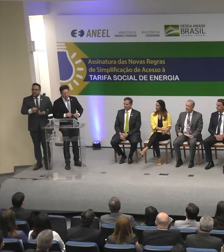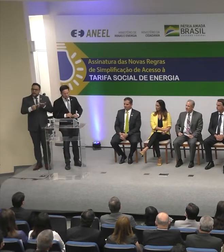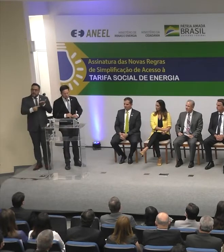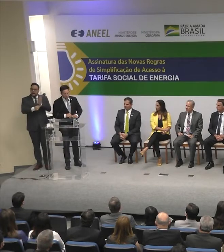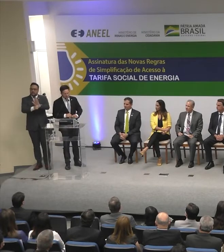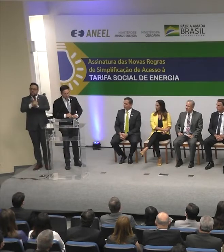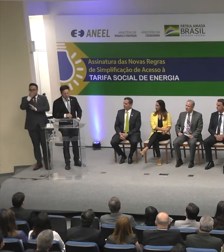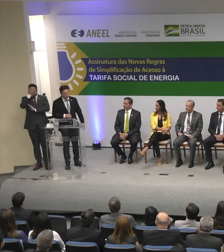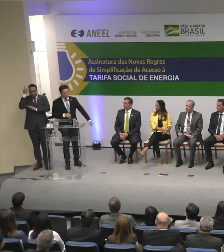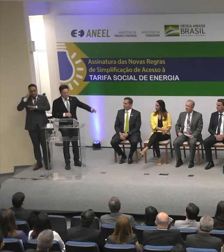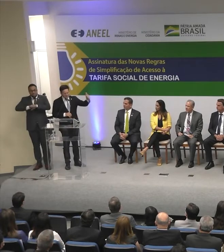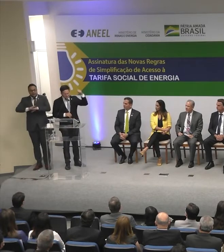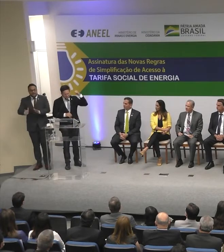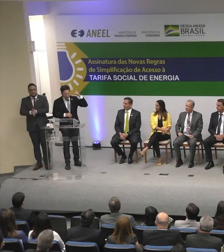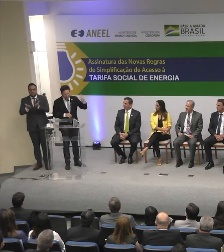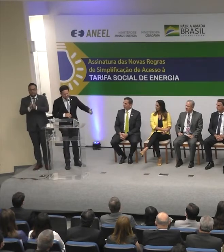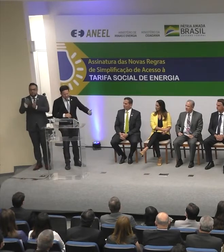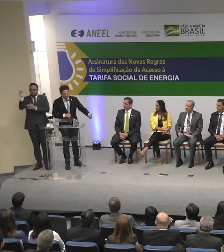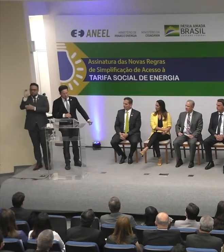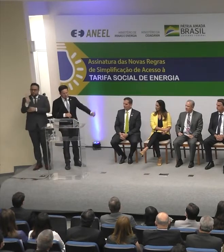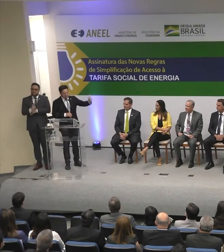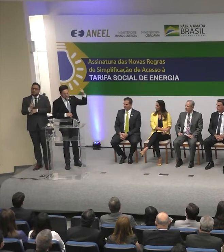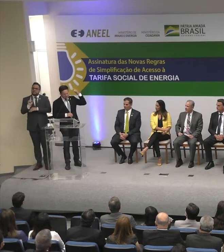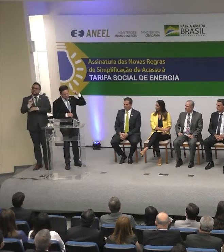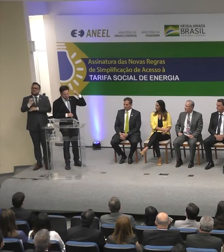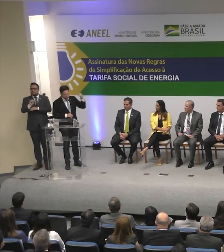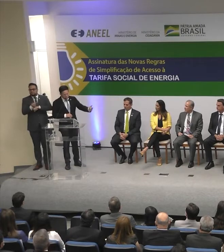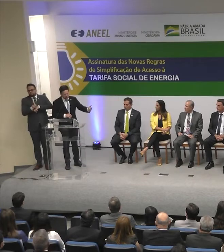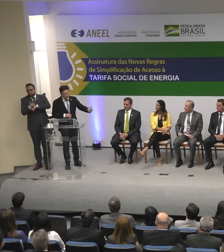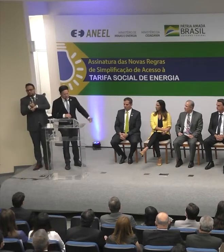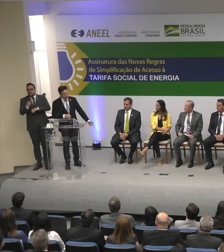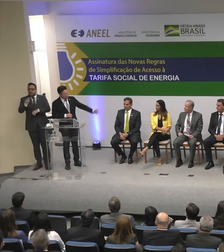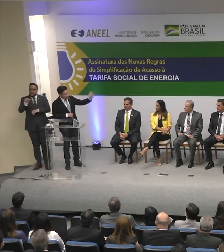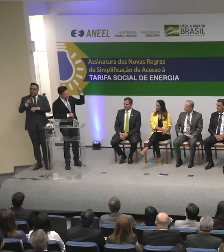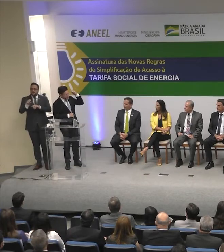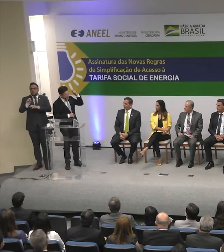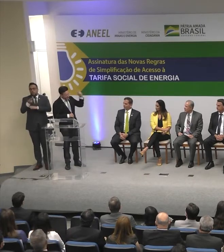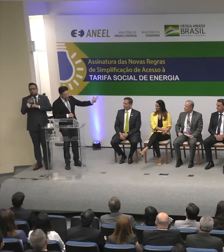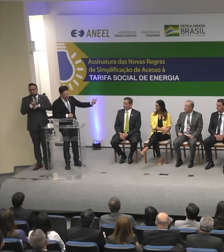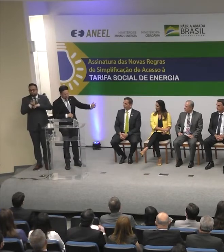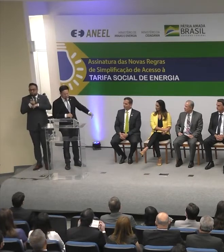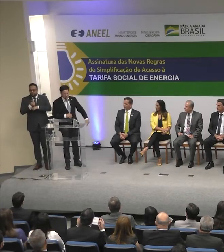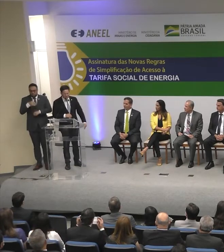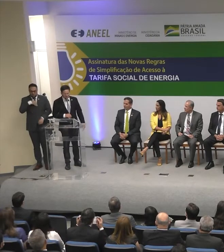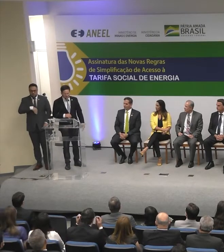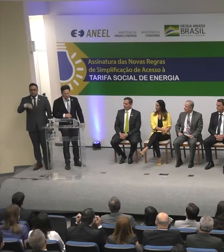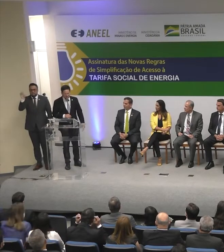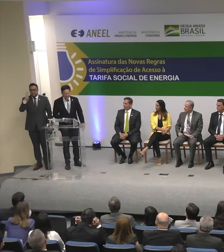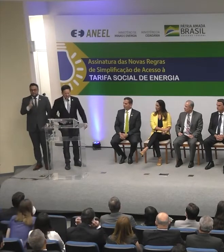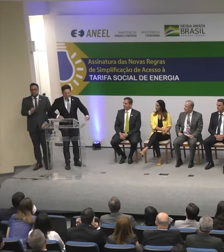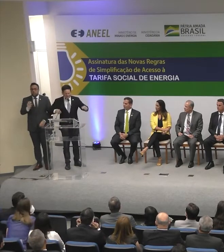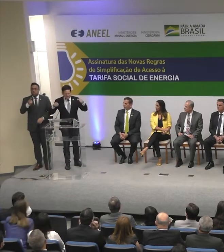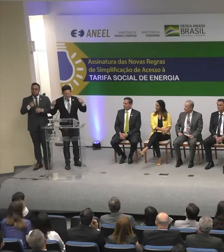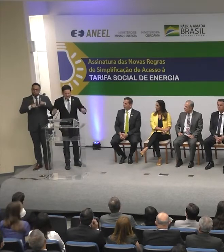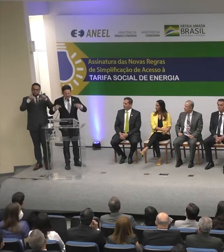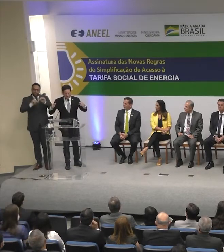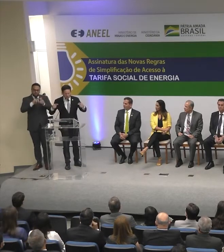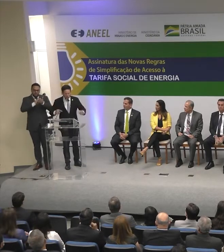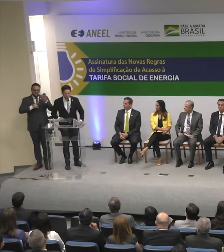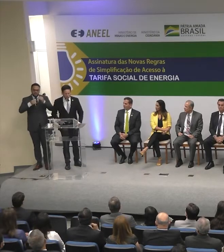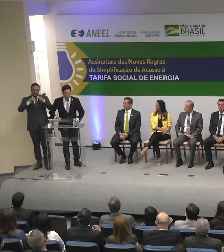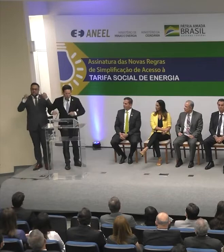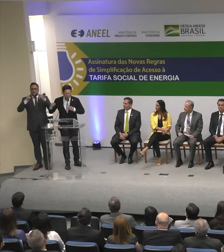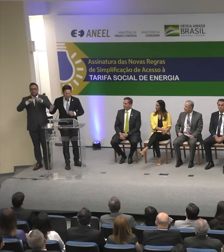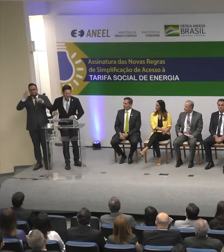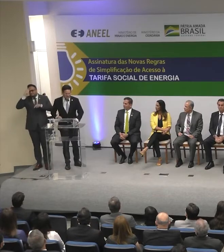necessitados do nosso Brasil, seja com Vale Gás, seja com Auxílio Brasil, seja com a Tarifa Social da Energia Elétrica, e seja, antes